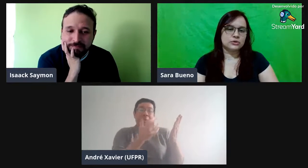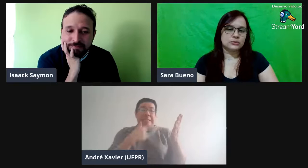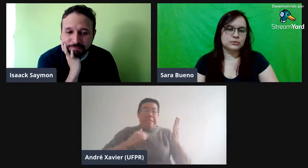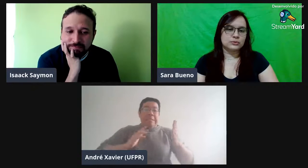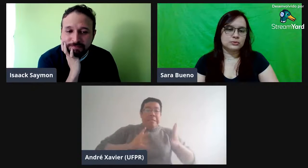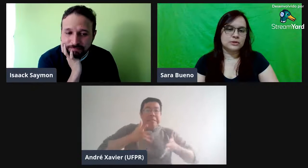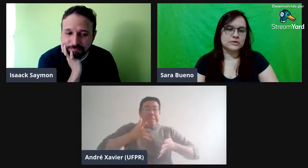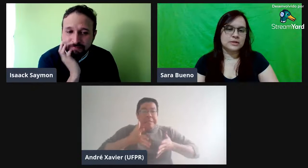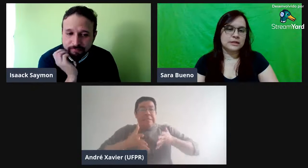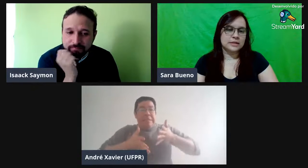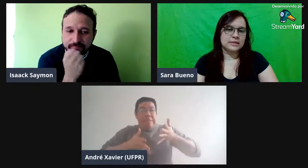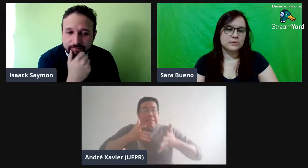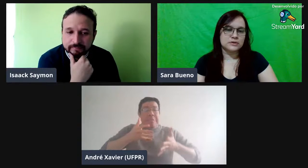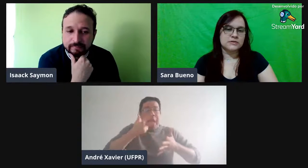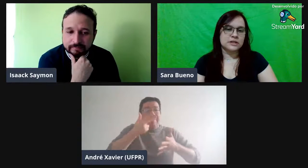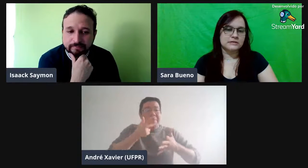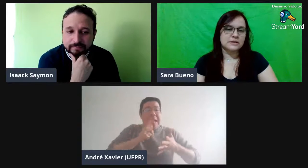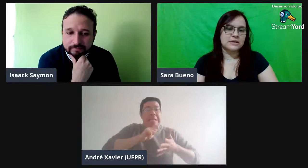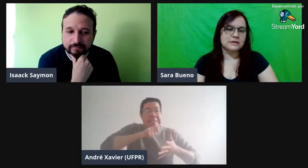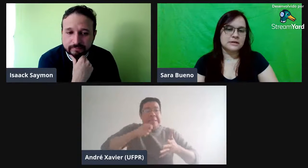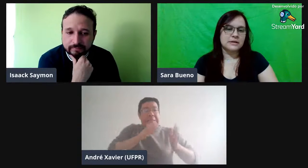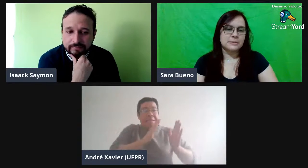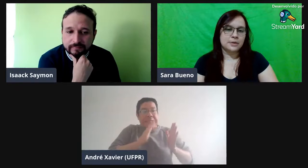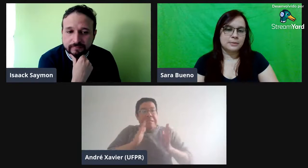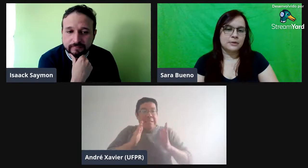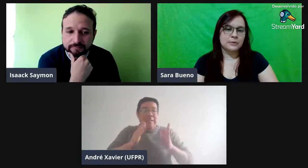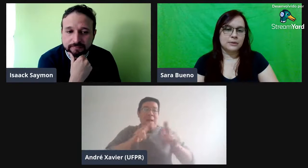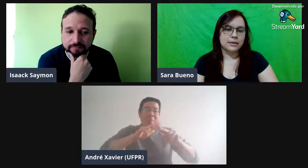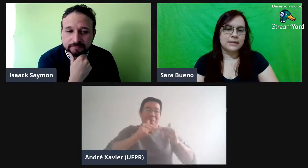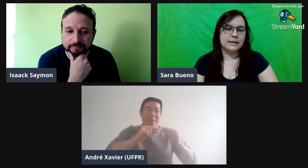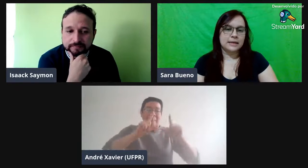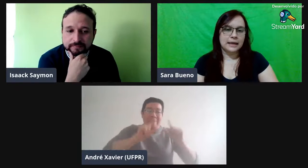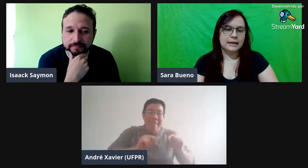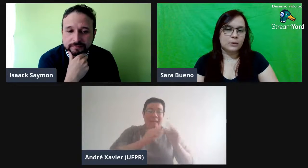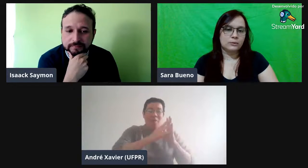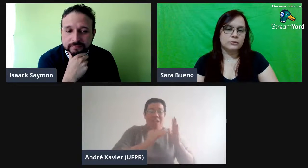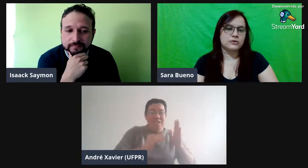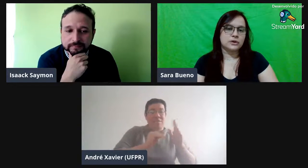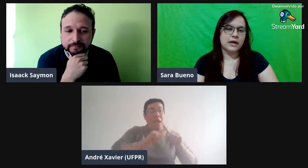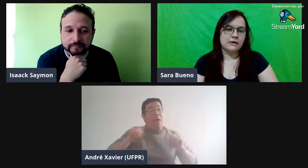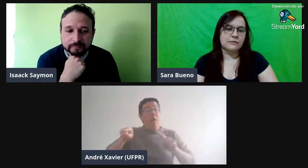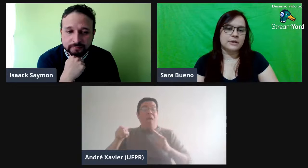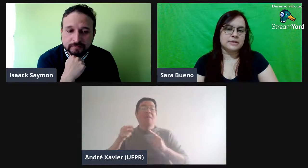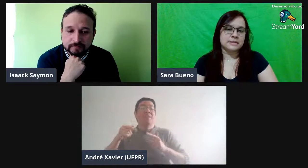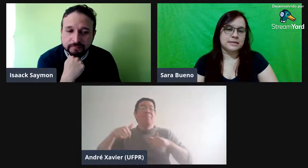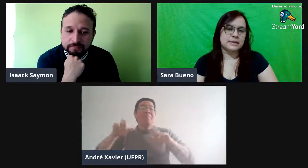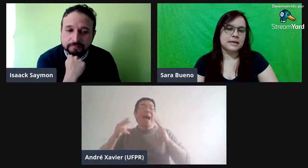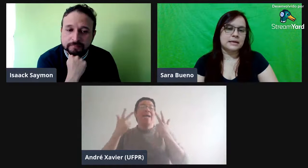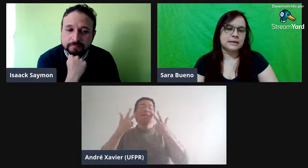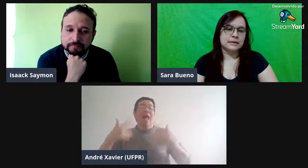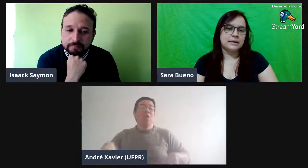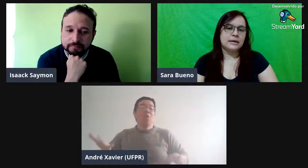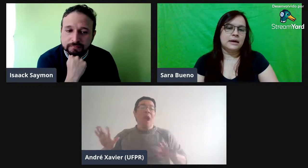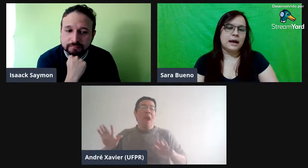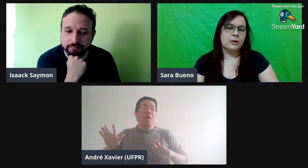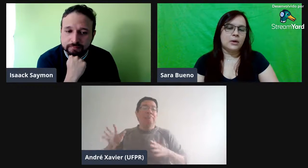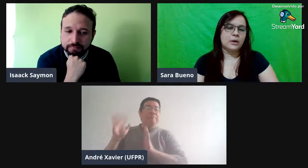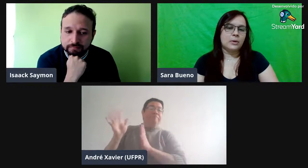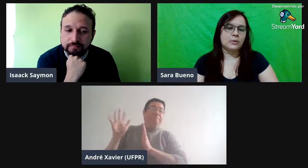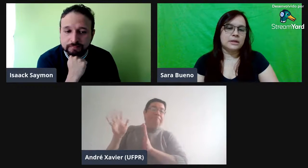tinha um texto em inglês, inclusive, que ele teve que primeiro entender ali como funcionava para ele sinalizar, né. Agora, na